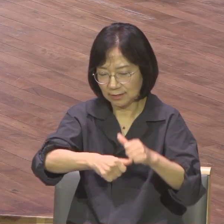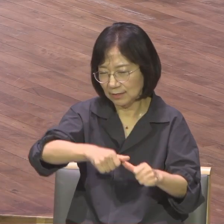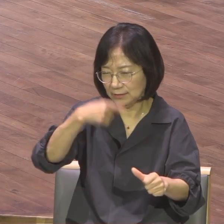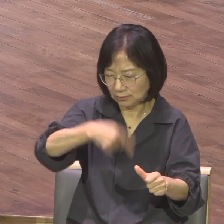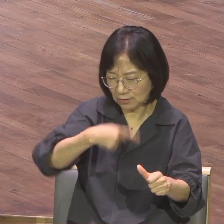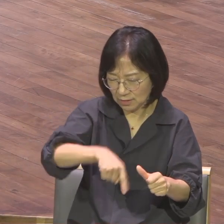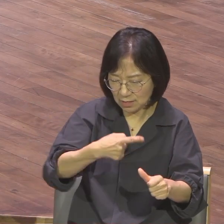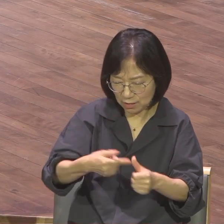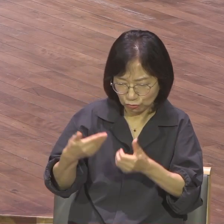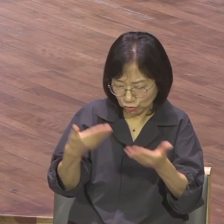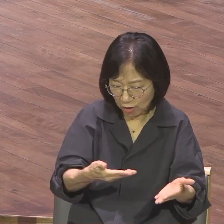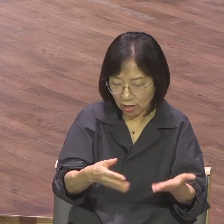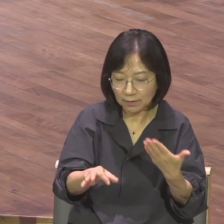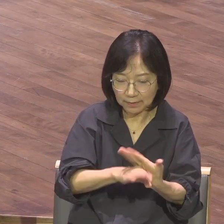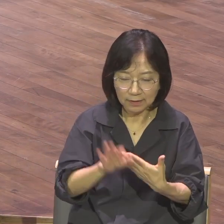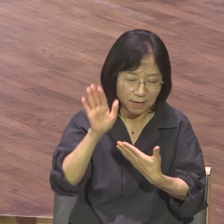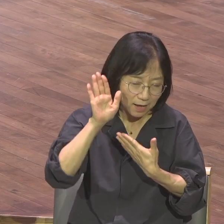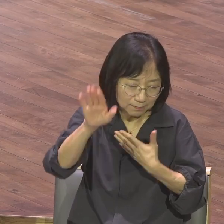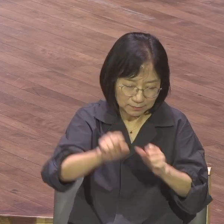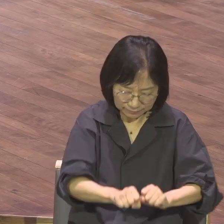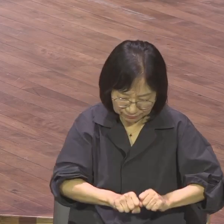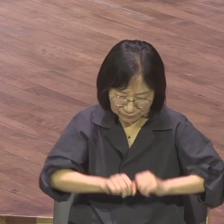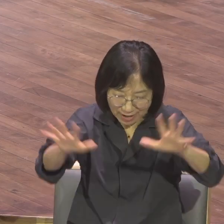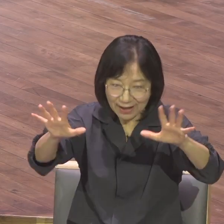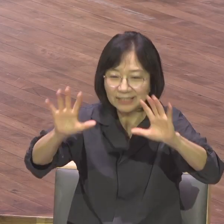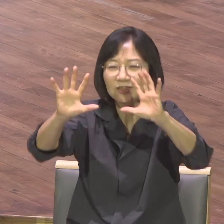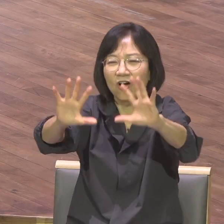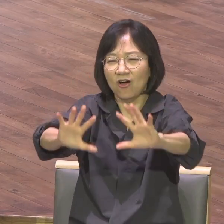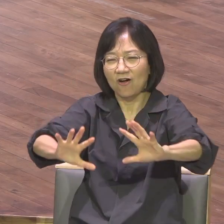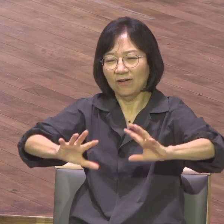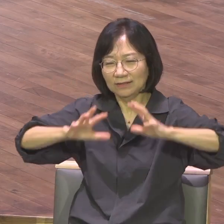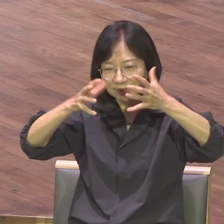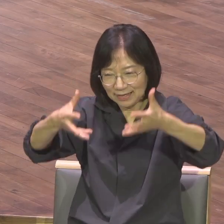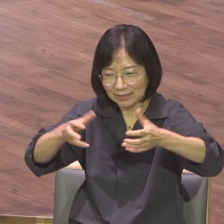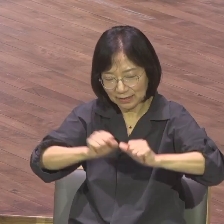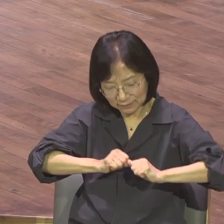즉 이삼칠나라와 오천종족과 세계복음아까지 가게 된다는 겁니다